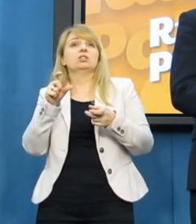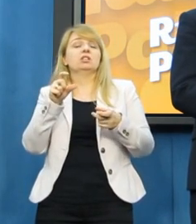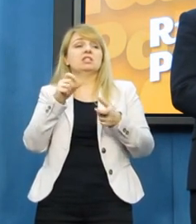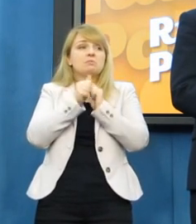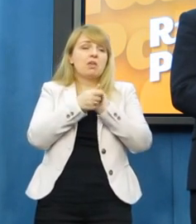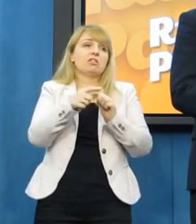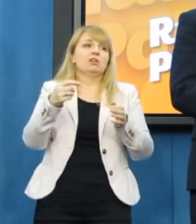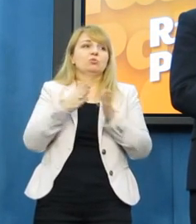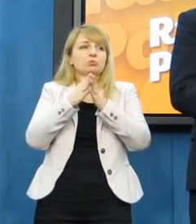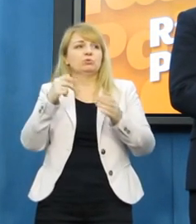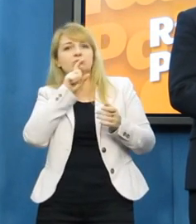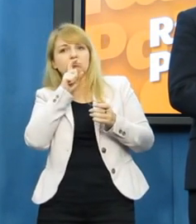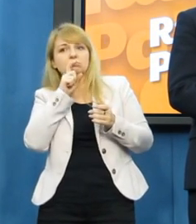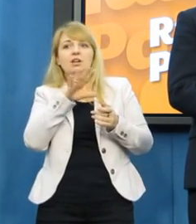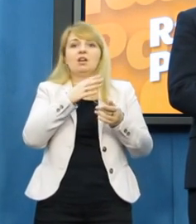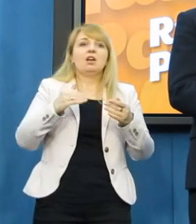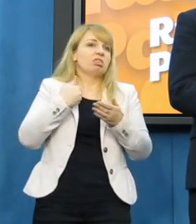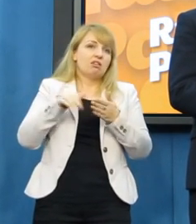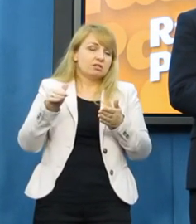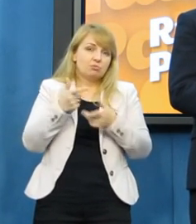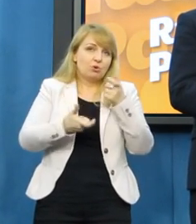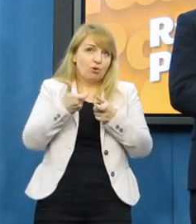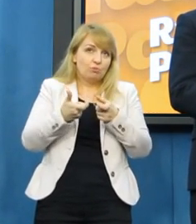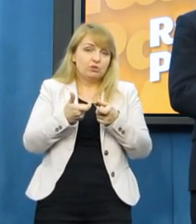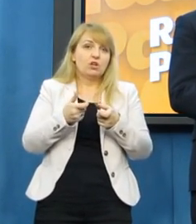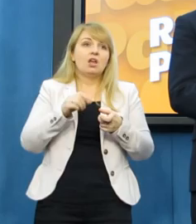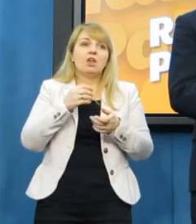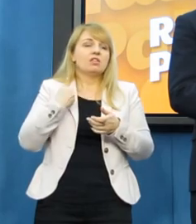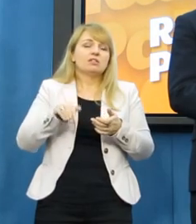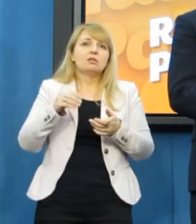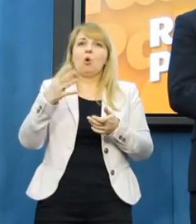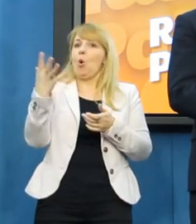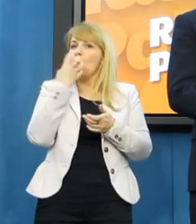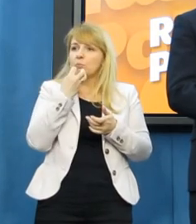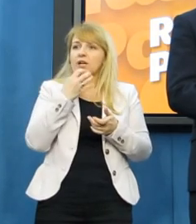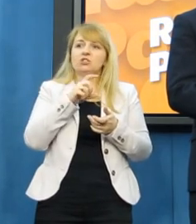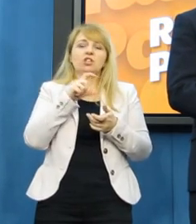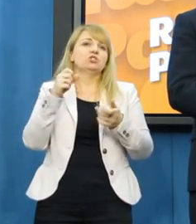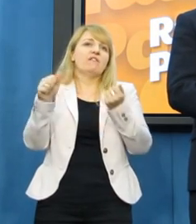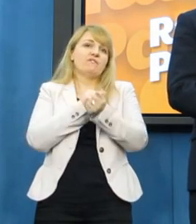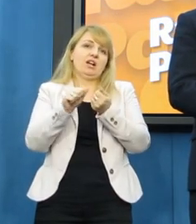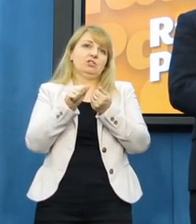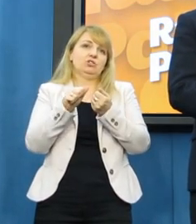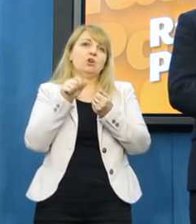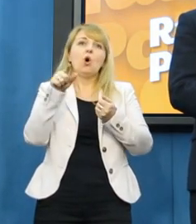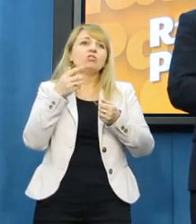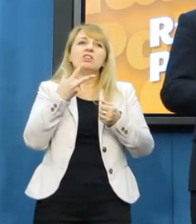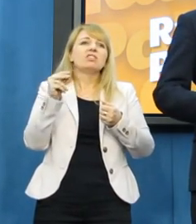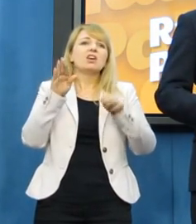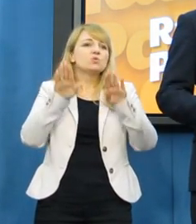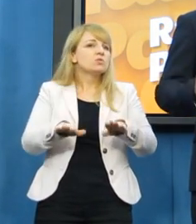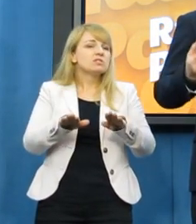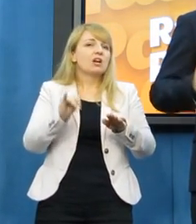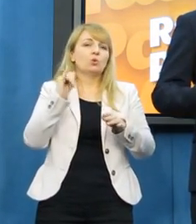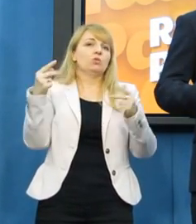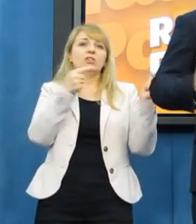jakiegoś rodzaju obażania, czy próby sprowokowania. Rzadko kiedy oni chcą zostać i podyskutować, prawie